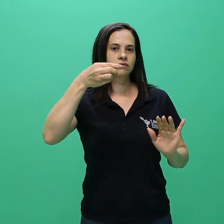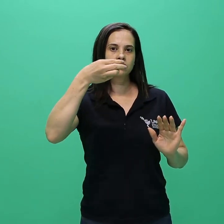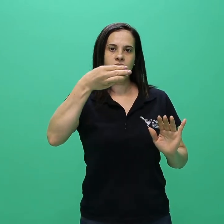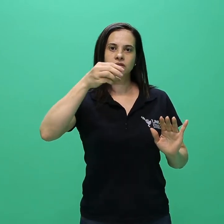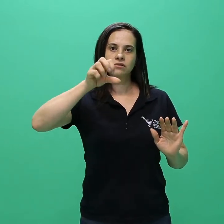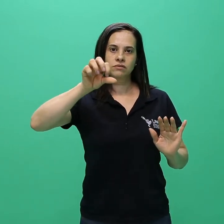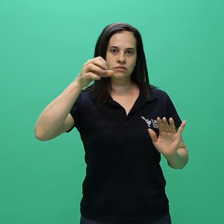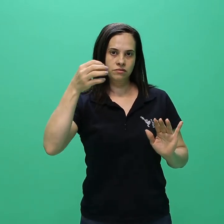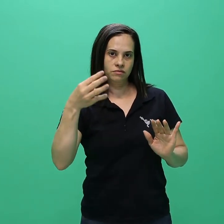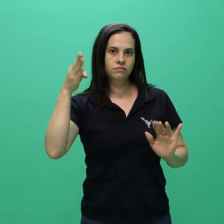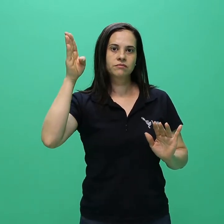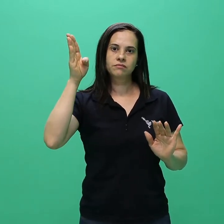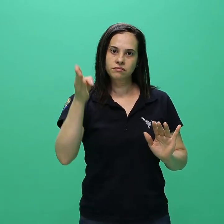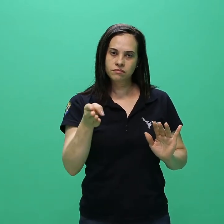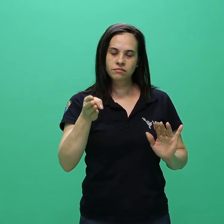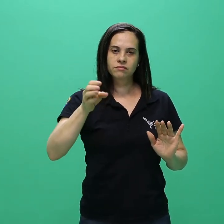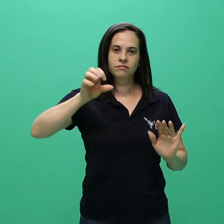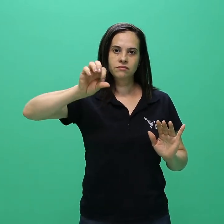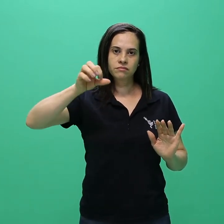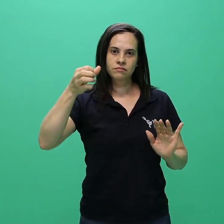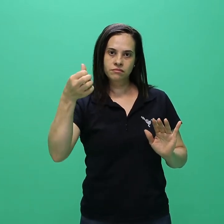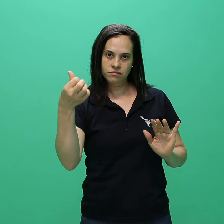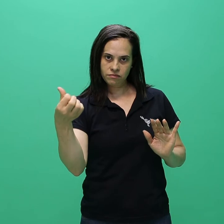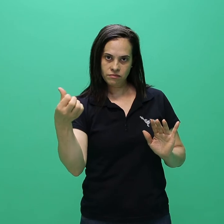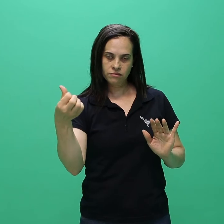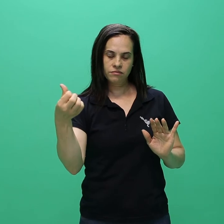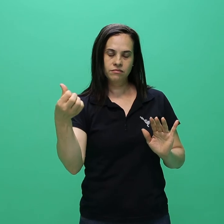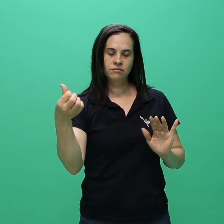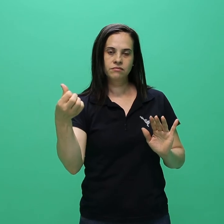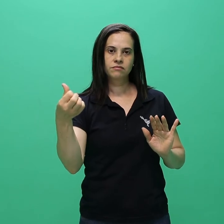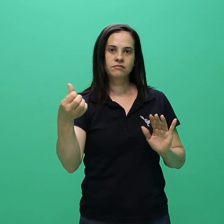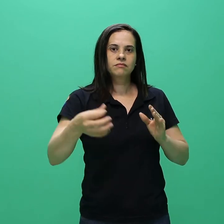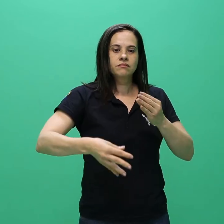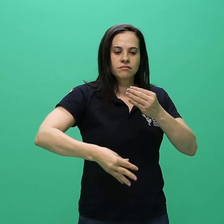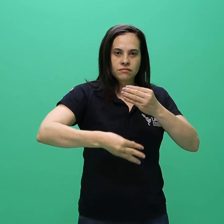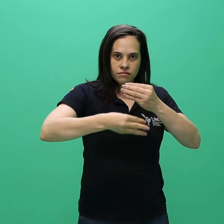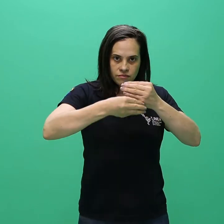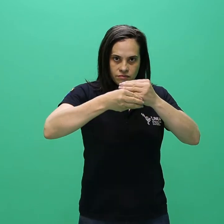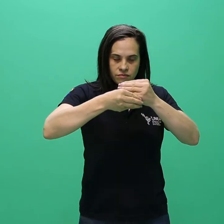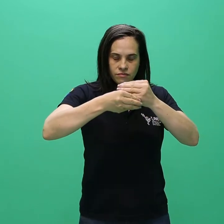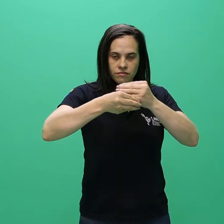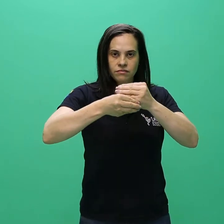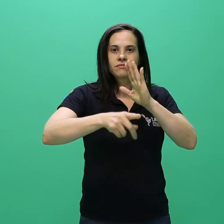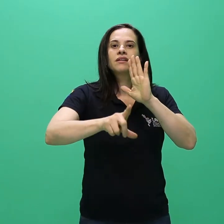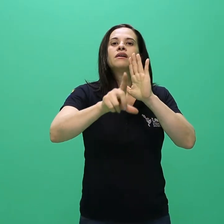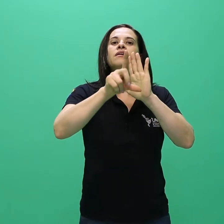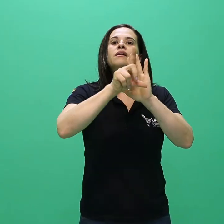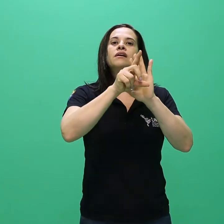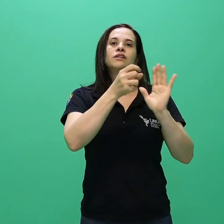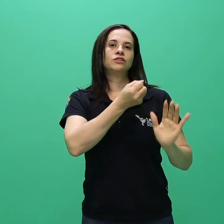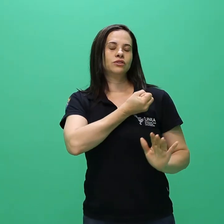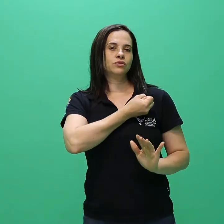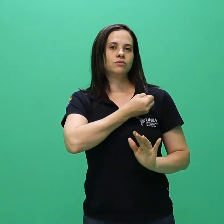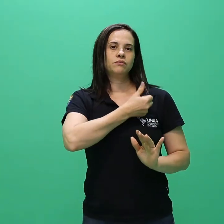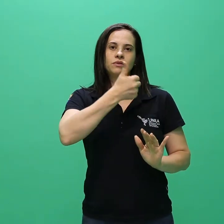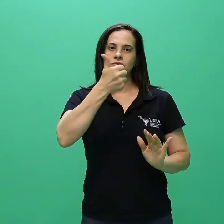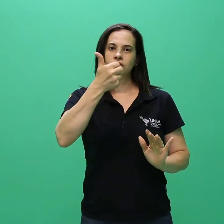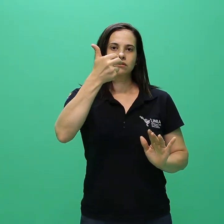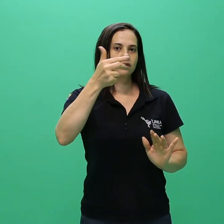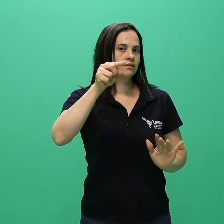.394, de 1996, acrescido pela Lei nº 13.184,